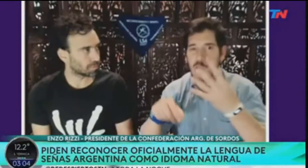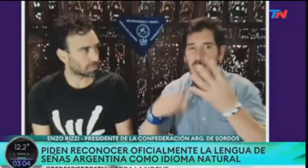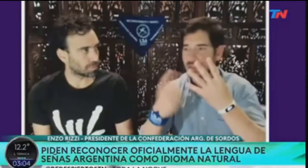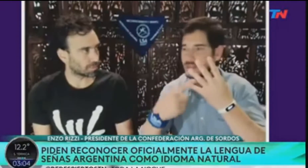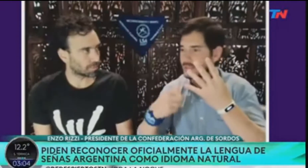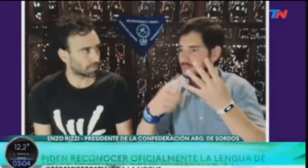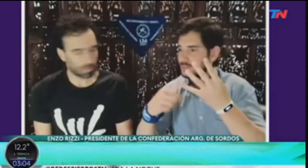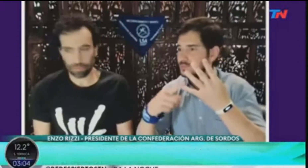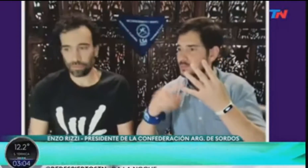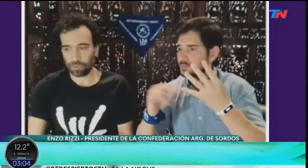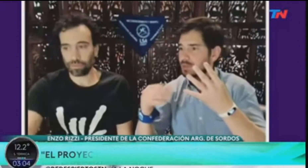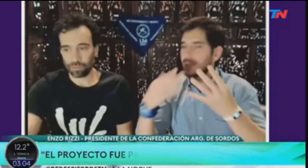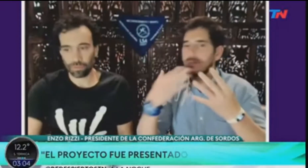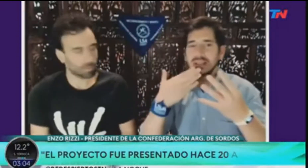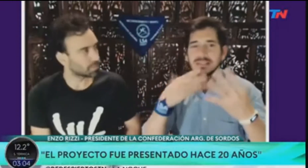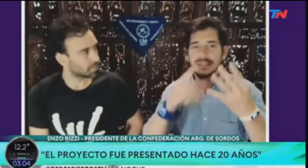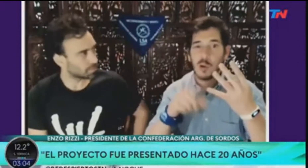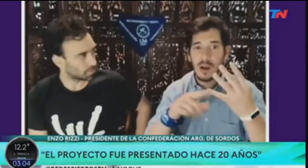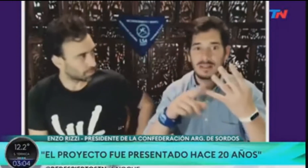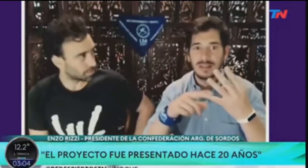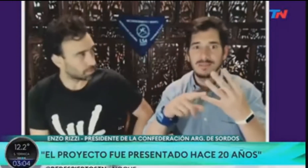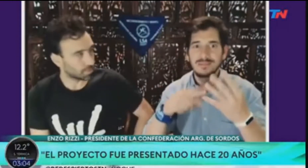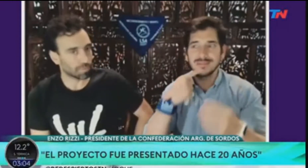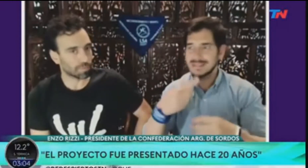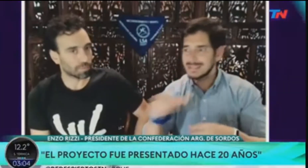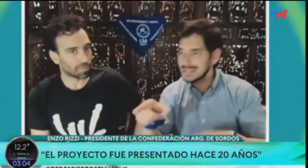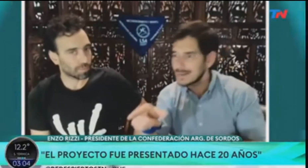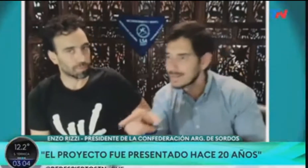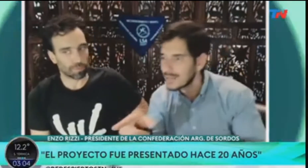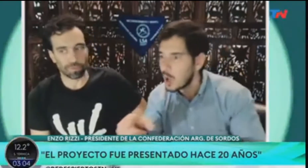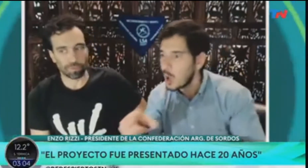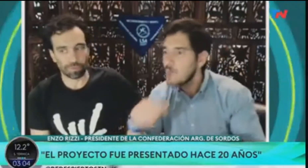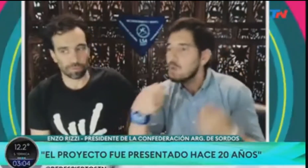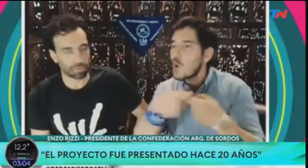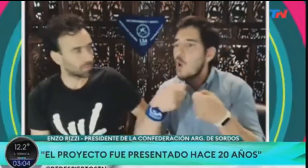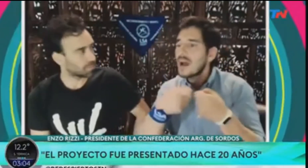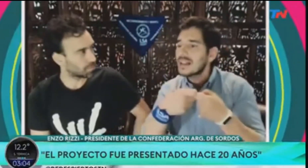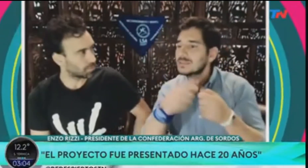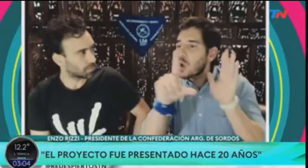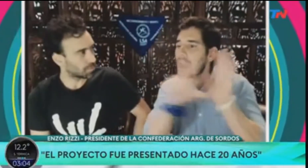propuesta. Ah, es el número cuatro, es el número cuatro, gracias, es el número cuatro.